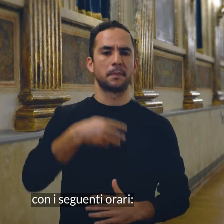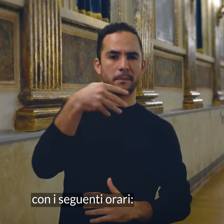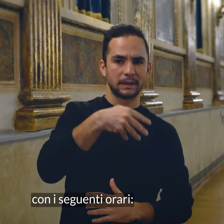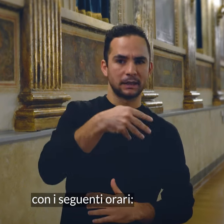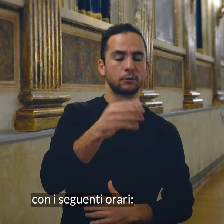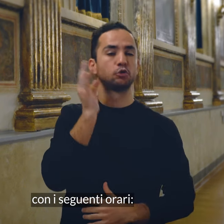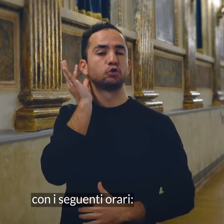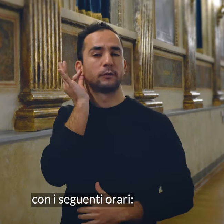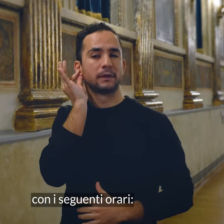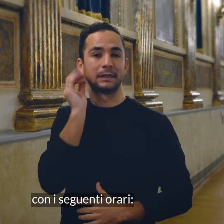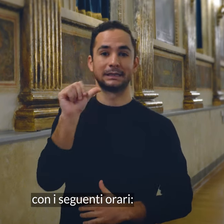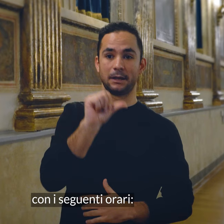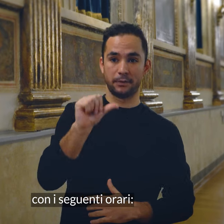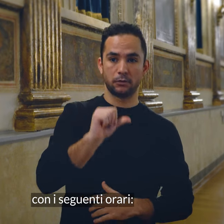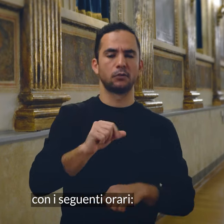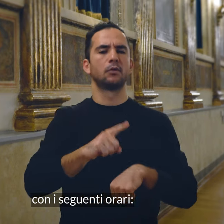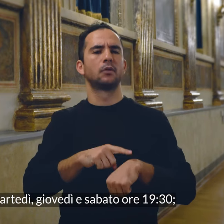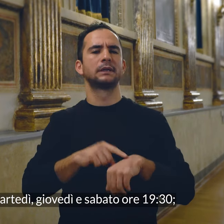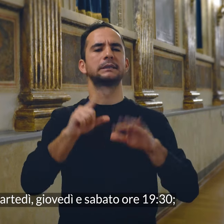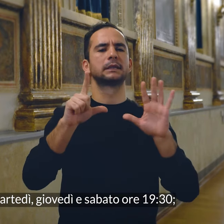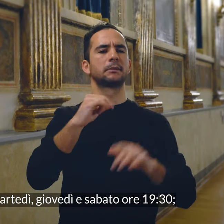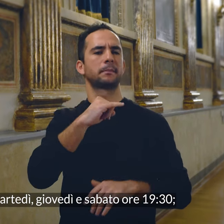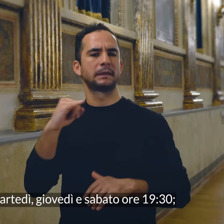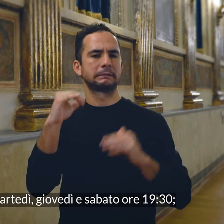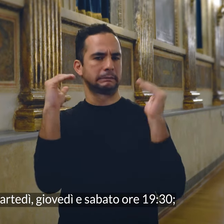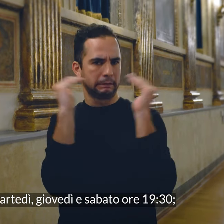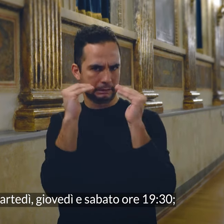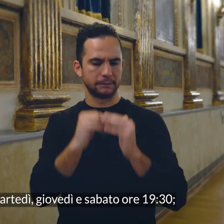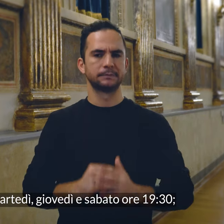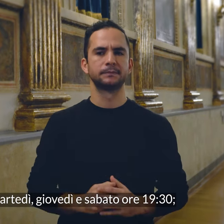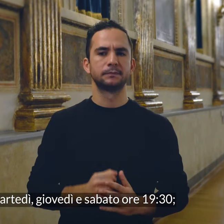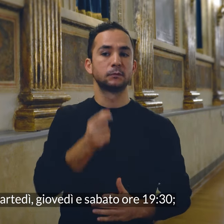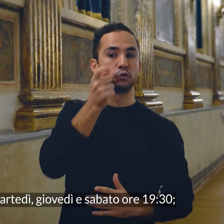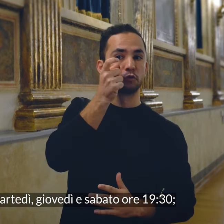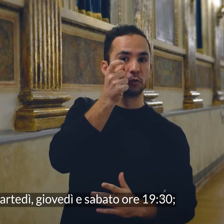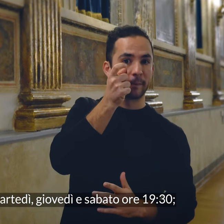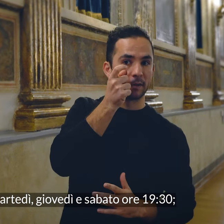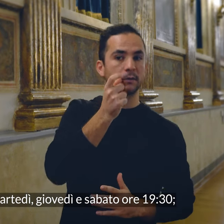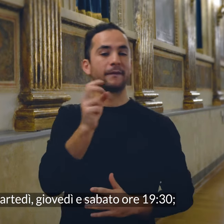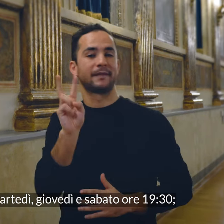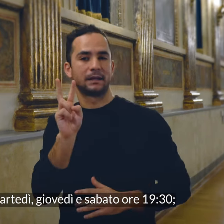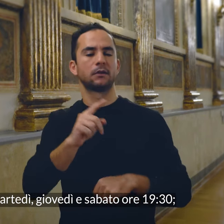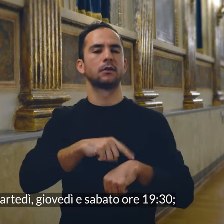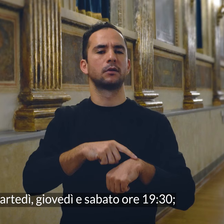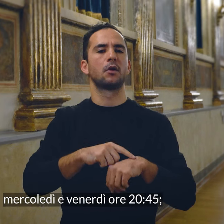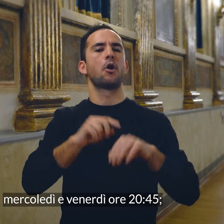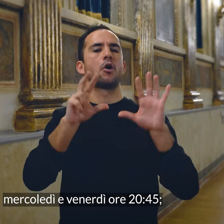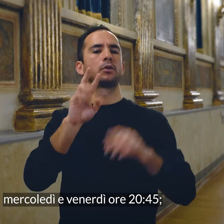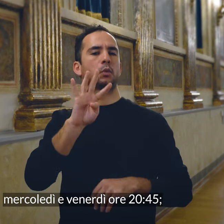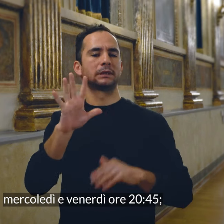domenica con i seguenti orari, martedì, giovedì e sabato ore 19 e 30, mercoledì e